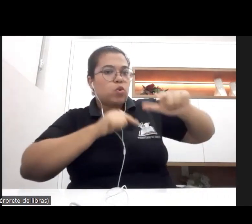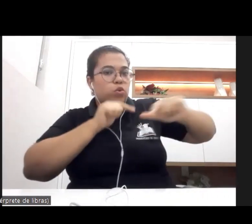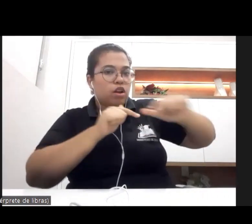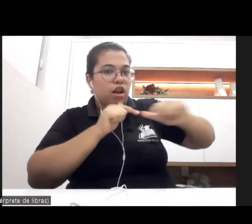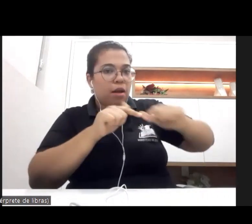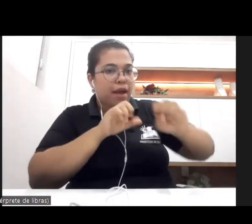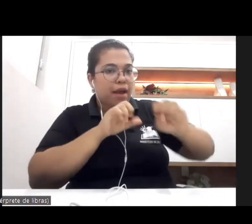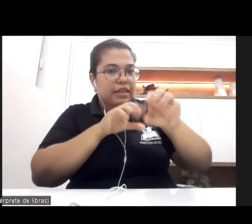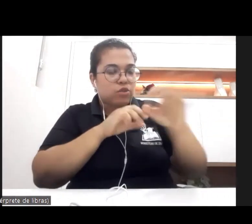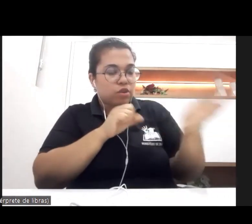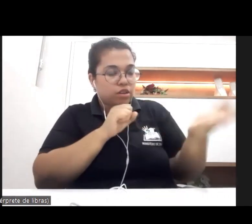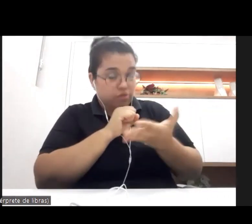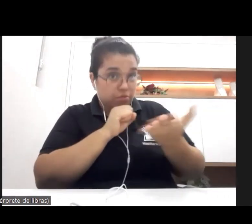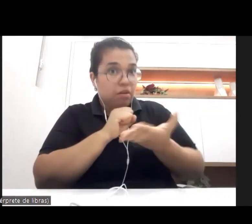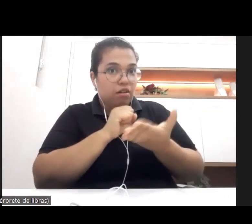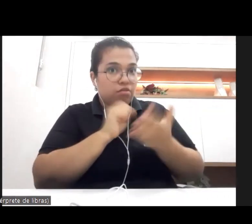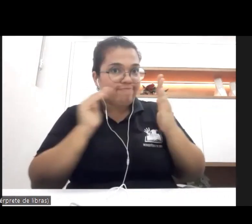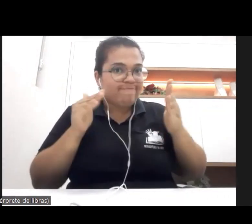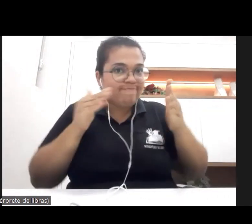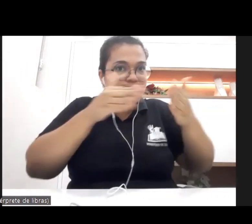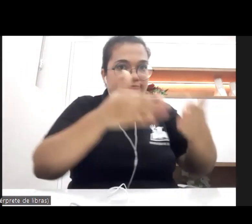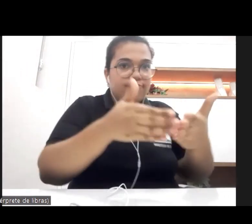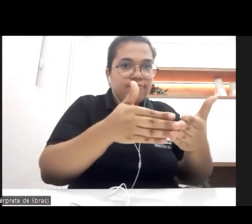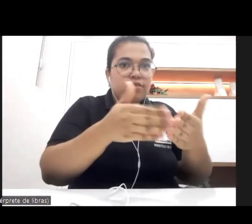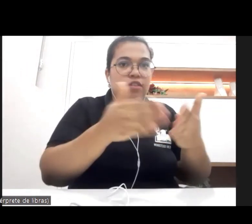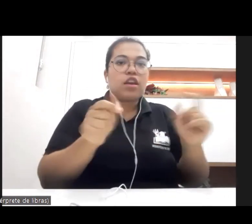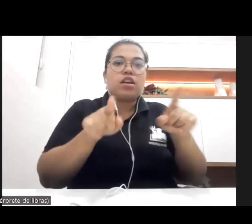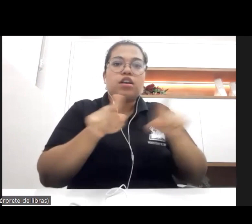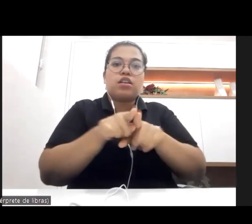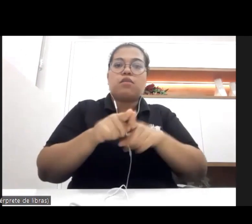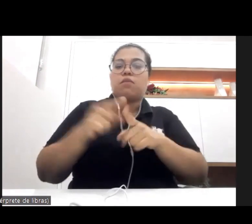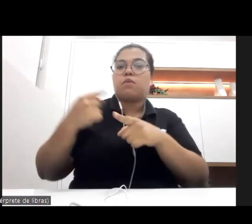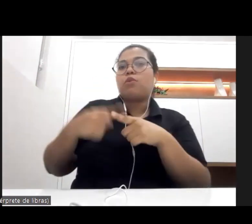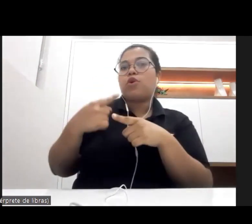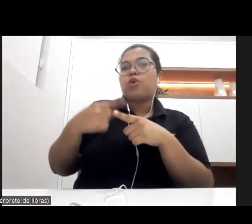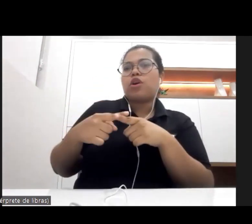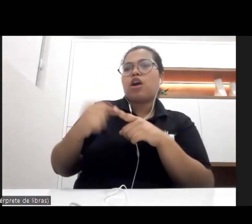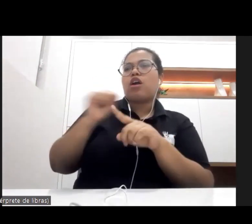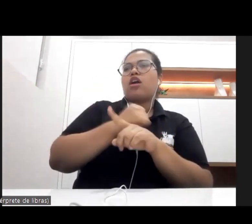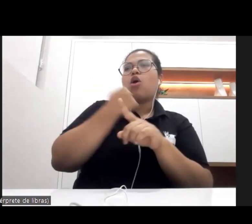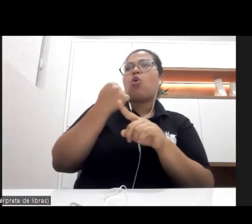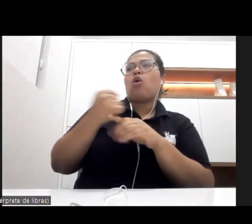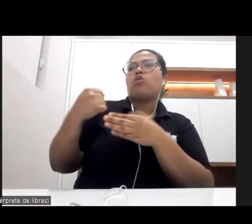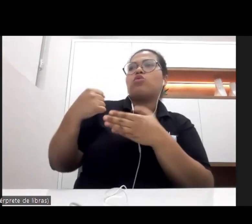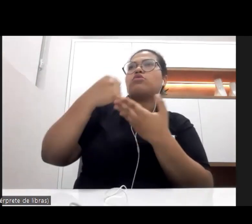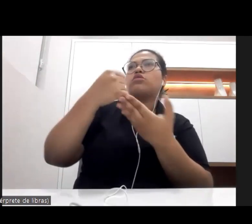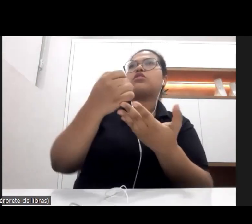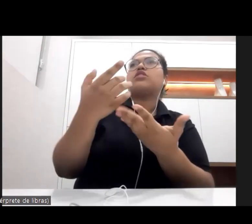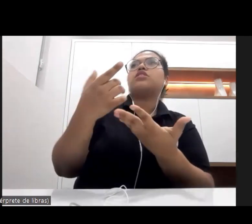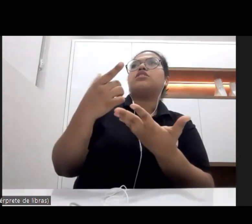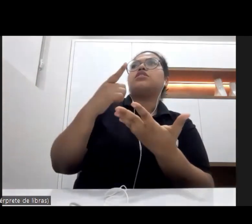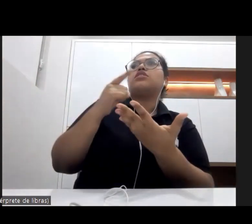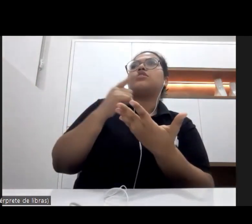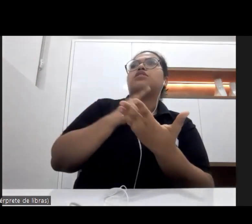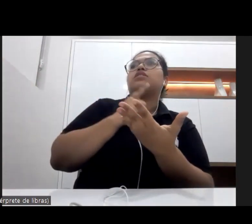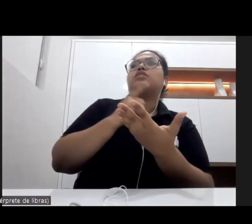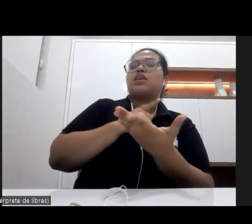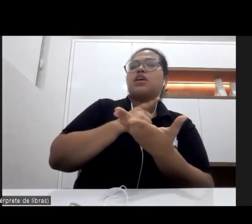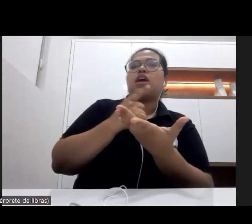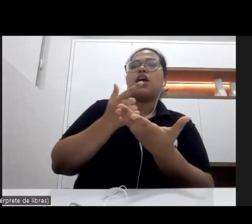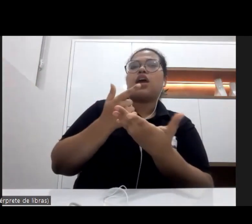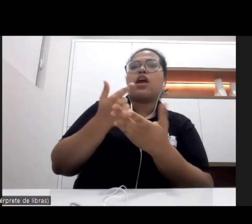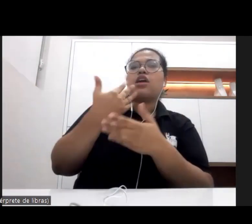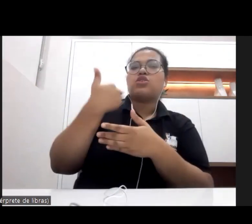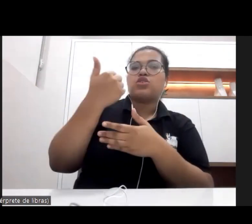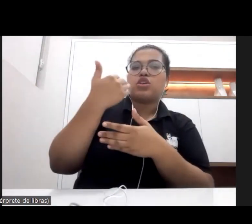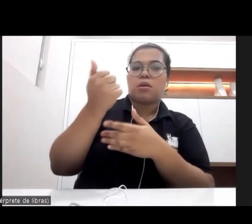básica e por que assistentes sociais são hoje acionados para atuar na política